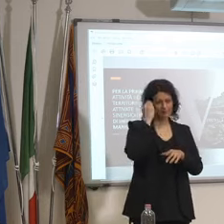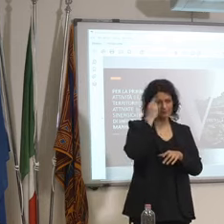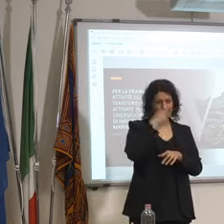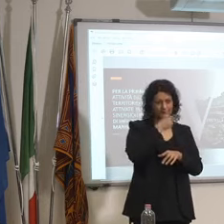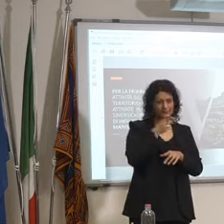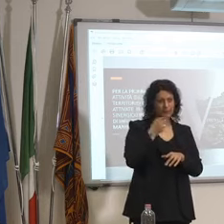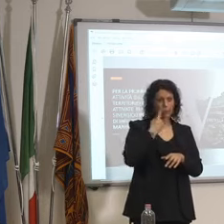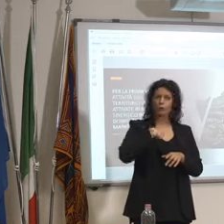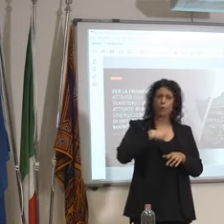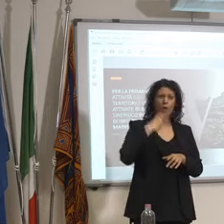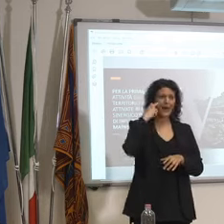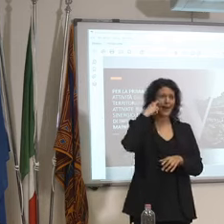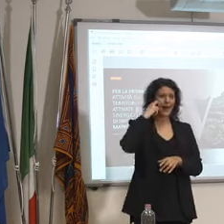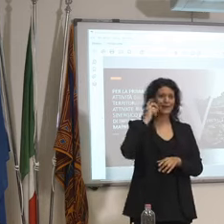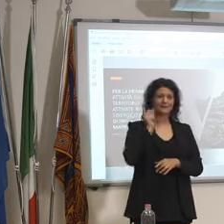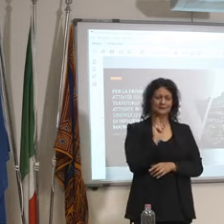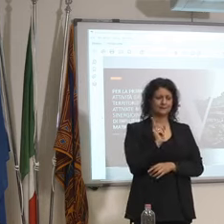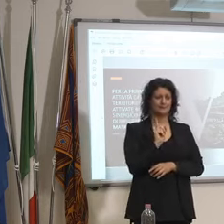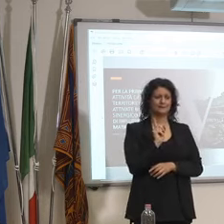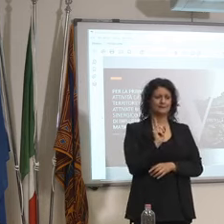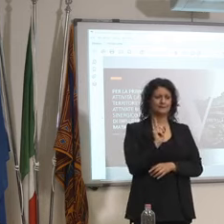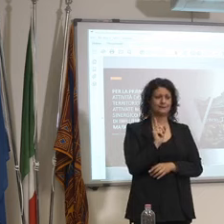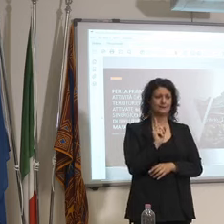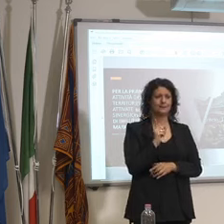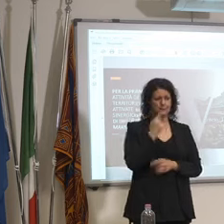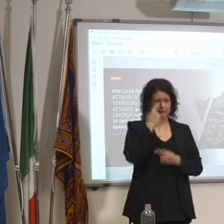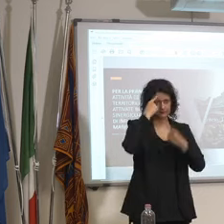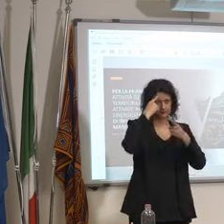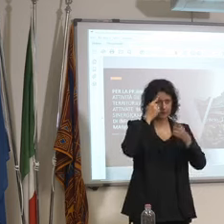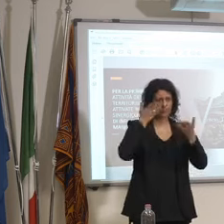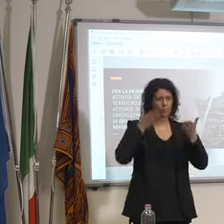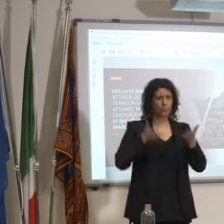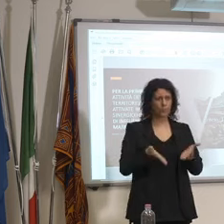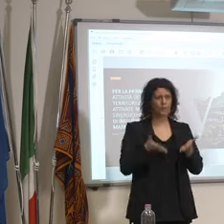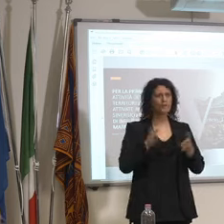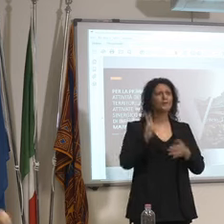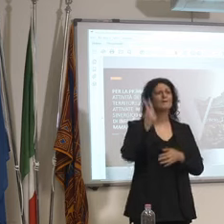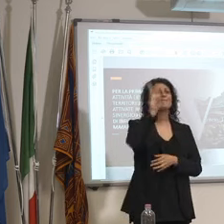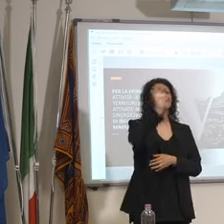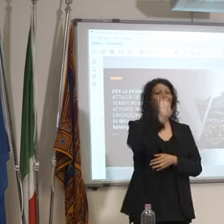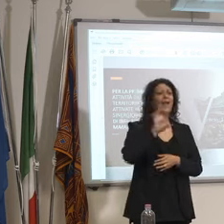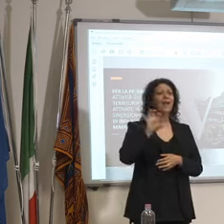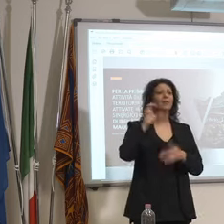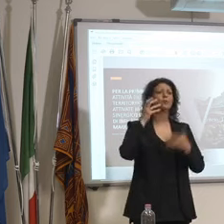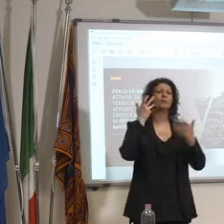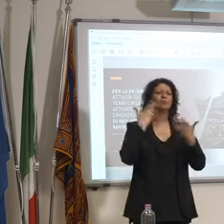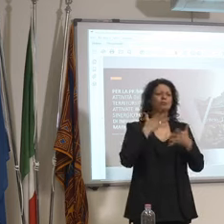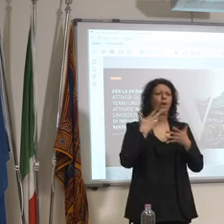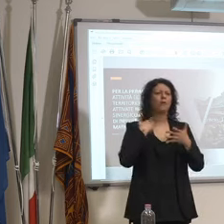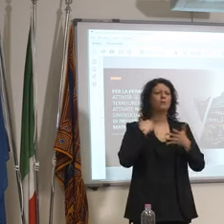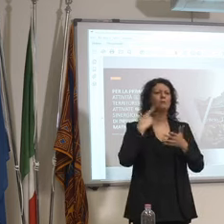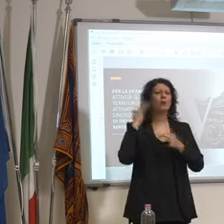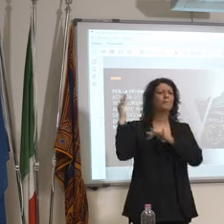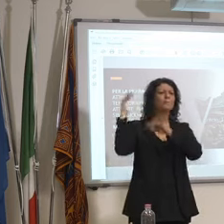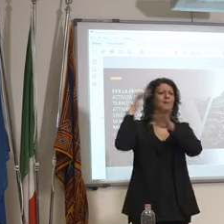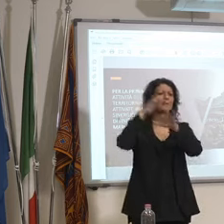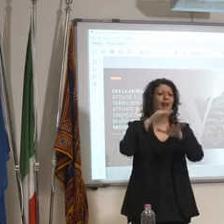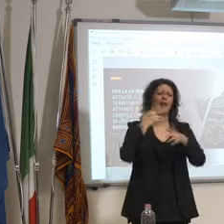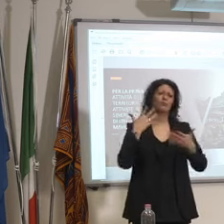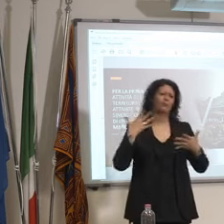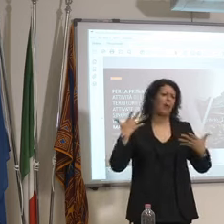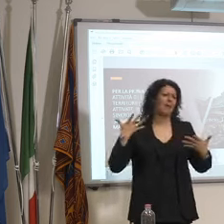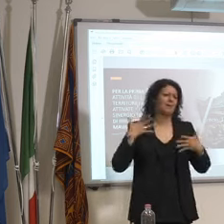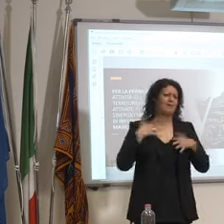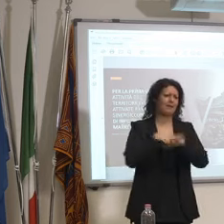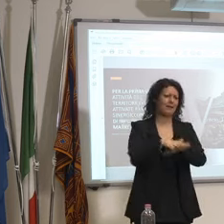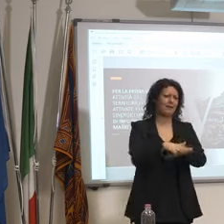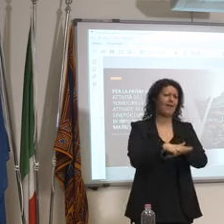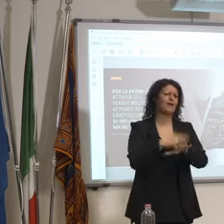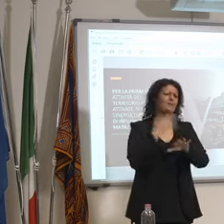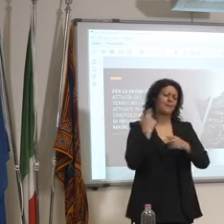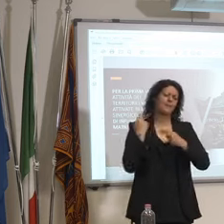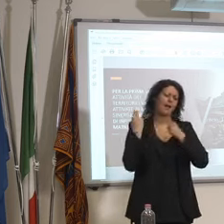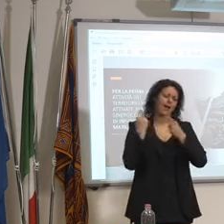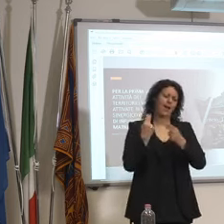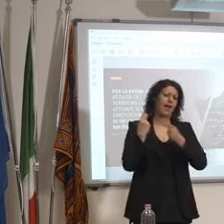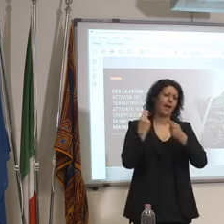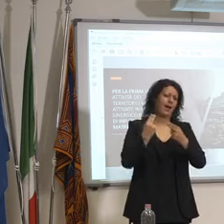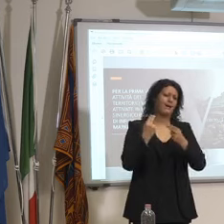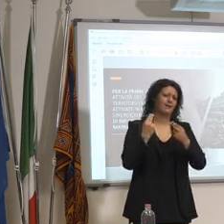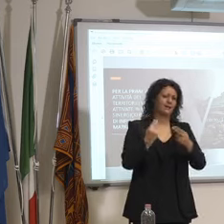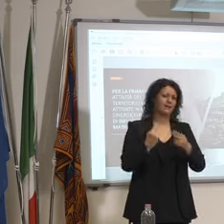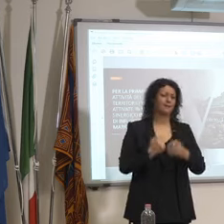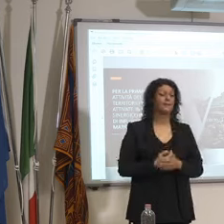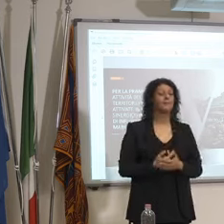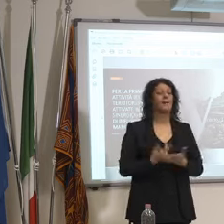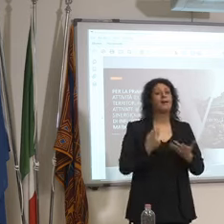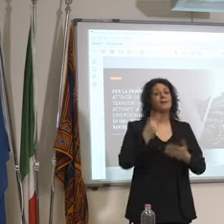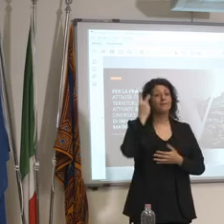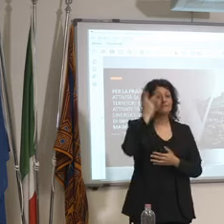integrate in Veneto e non sono sono tutte persone sono tutti cittadini del mondo e questo è accaduto negli anni però tu